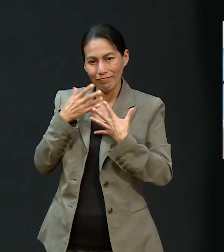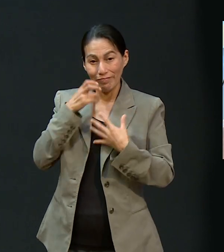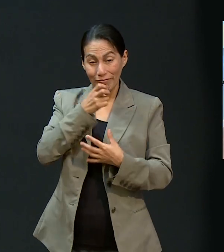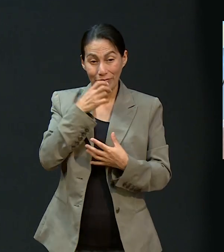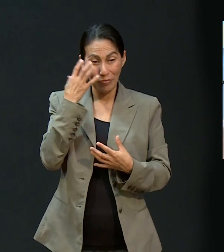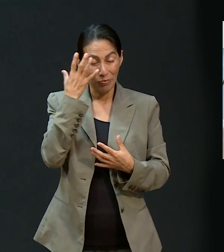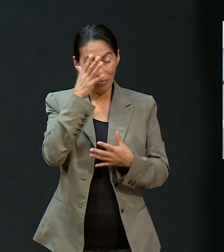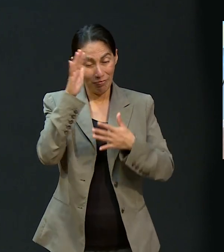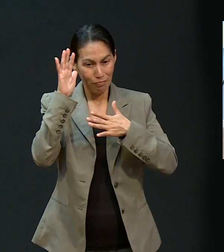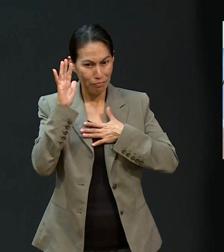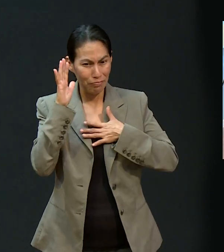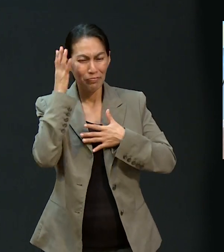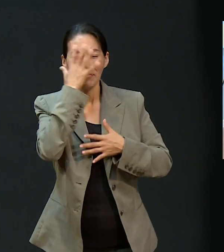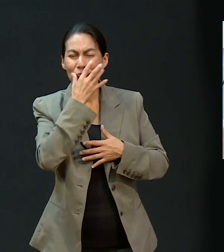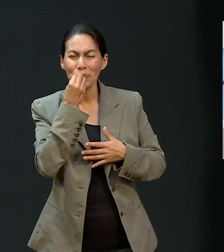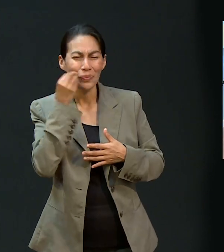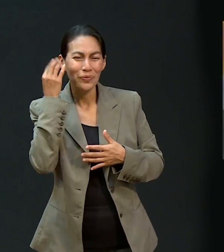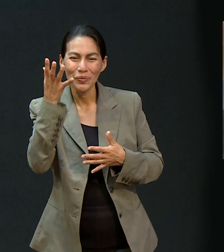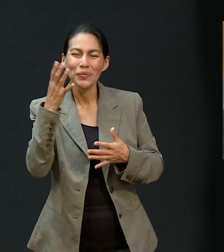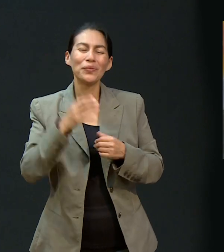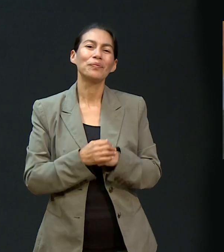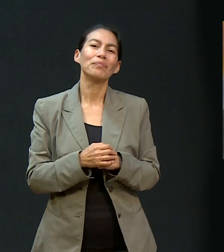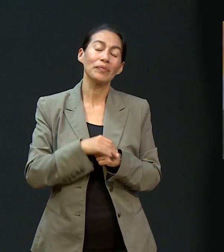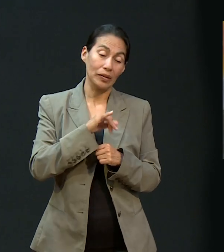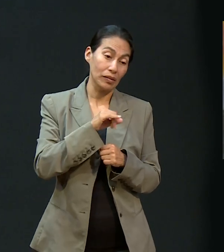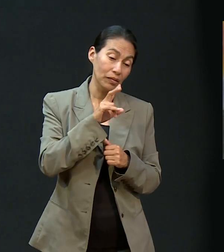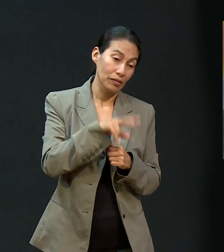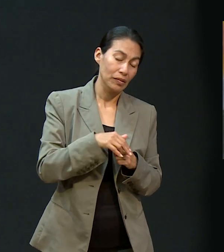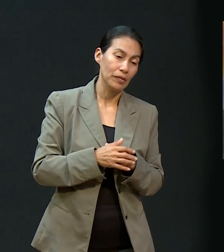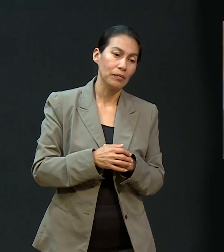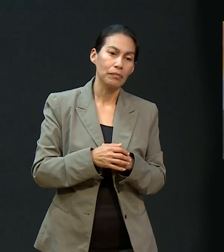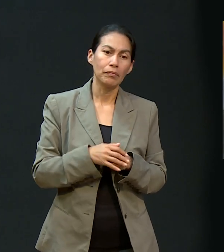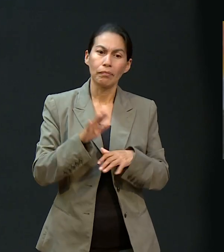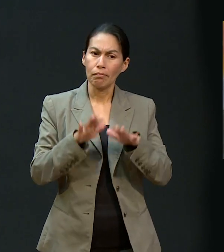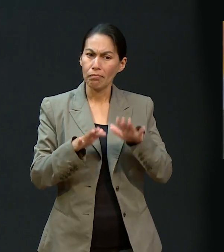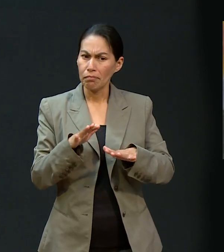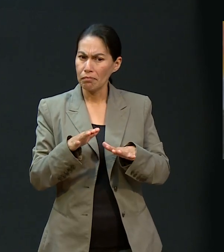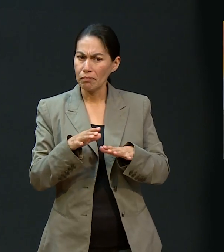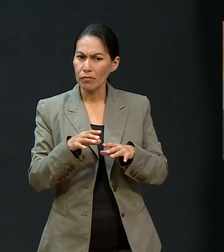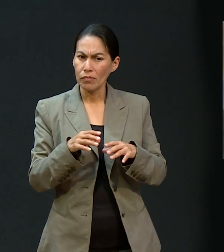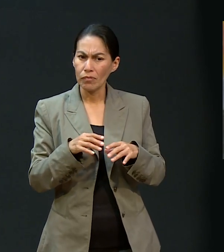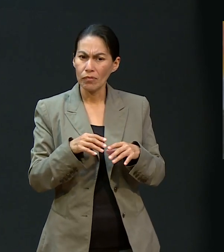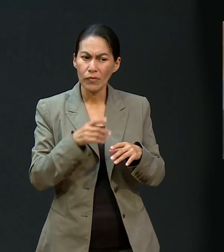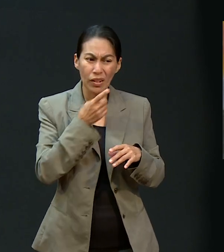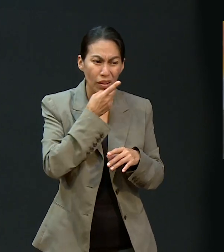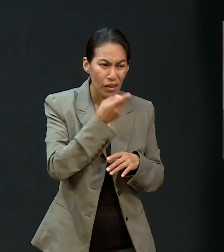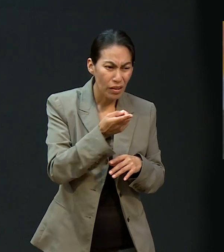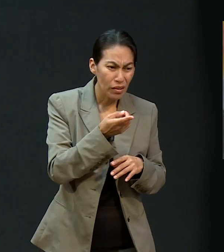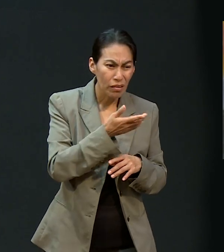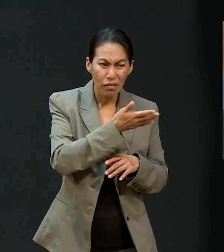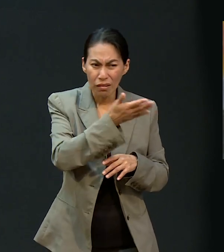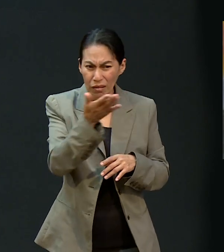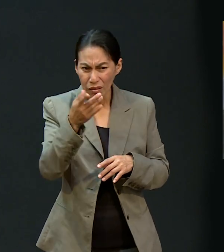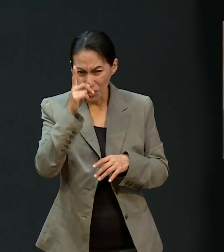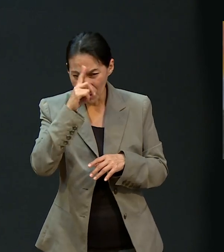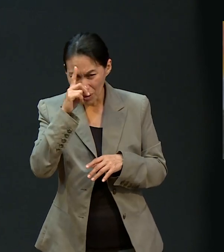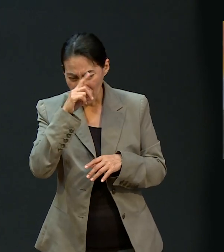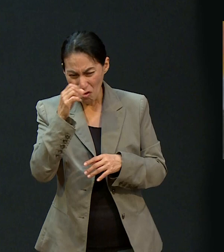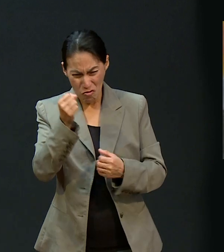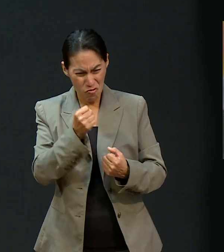es que sí, y creo que es algo muy diferente a lo del mundo, ¿no? Que te dicen, debes de ser fuerte, pero